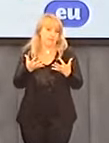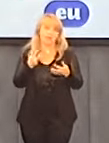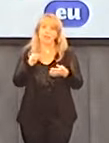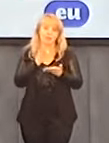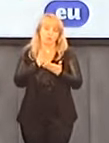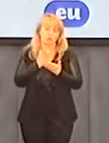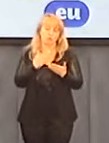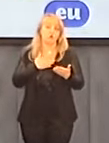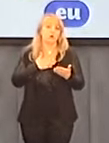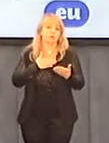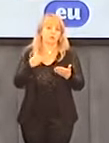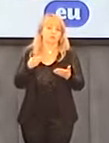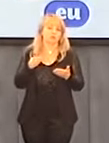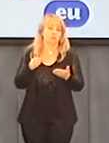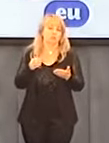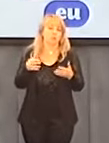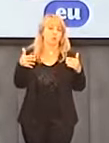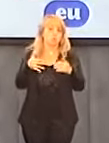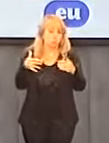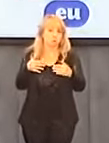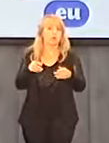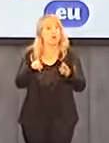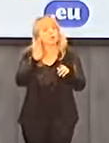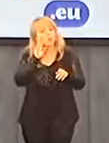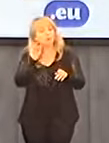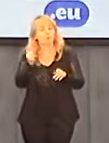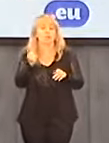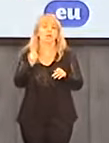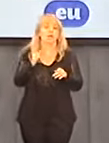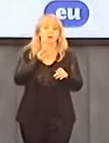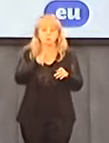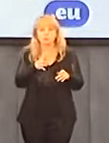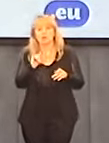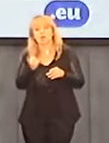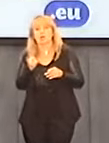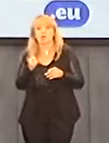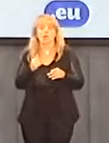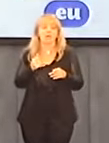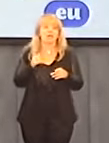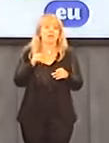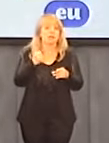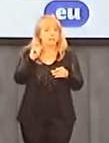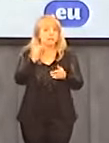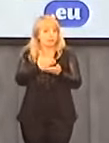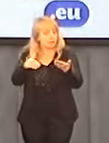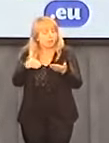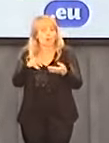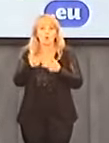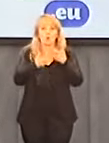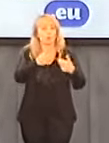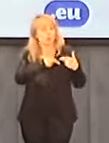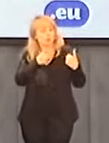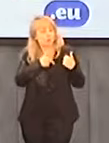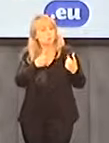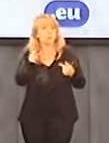aktywnie do tego, żeby śladem takich krajów jak Belgia, Stany Zjednoczone, jak Irlandia, żeby powstała komisja,